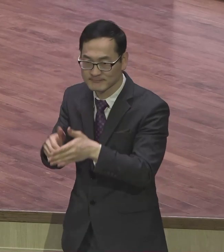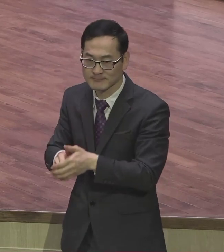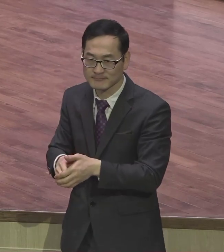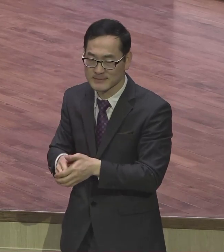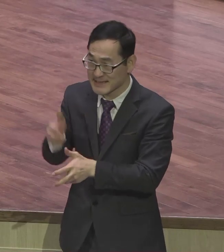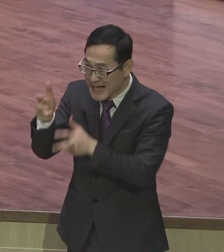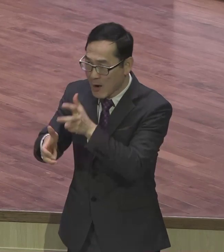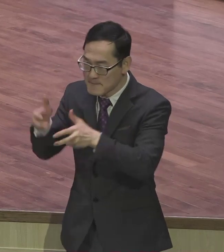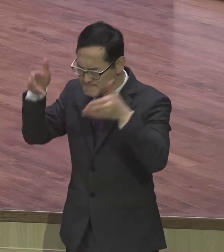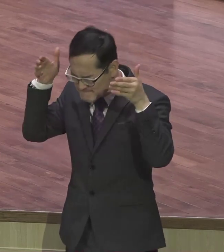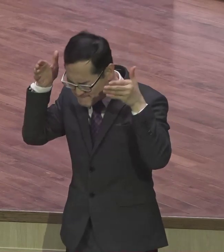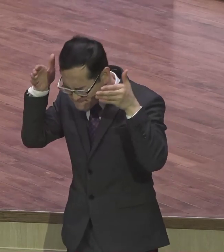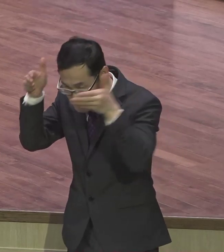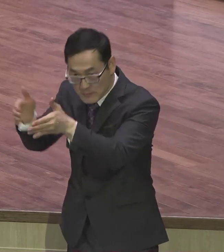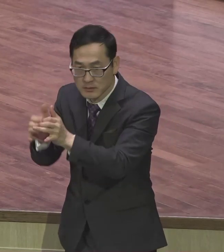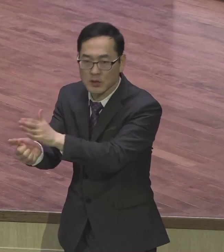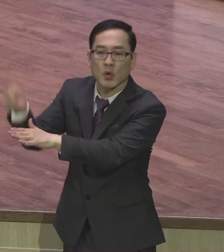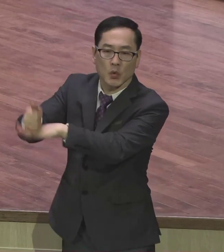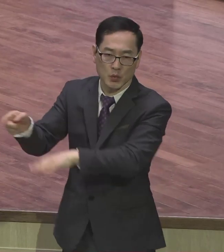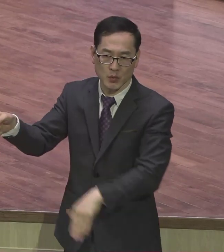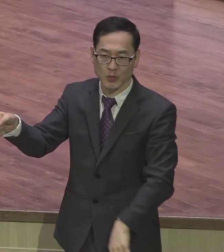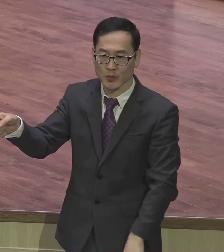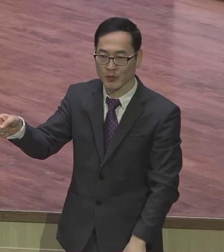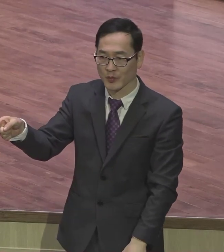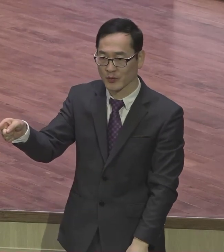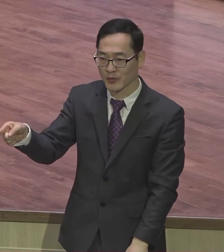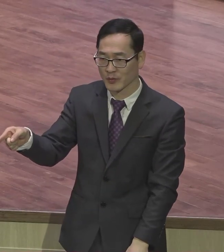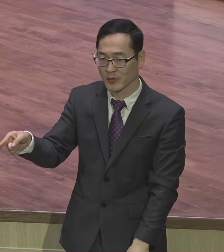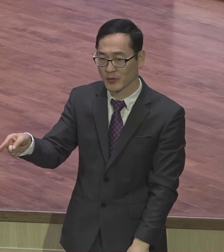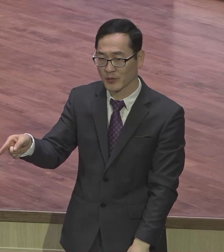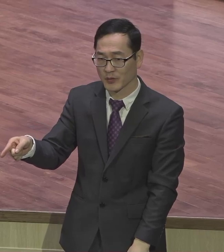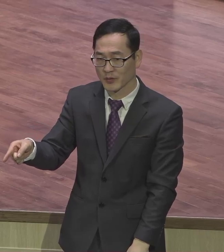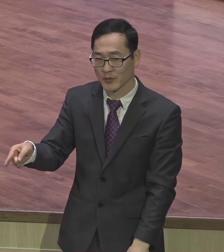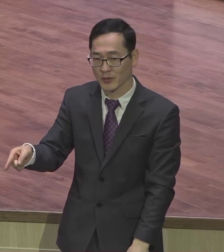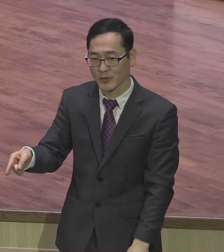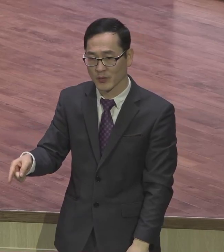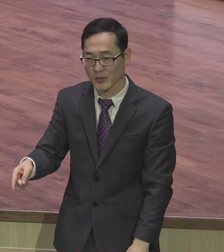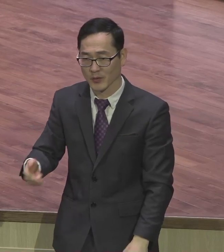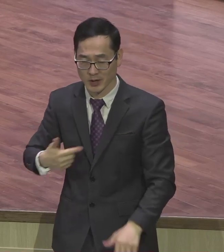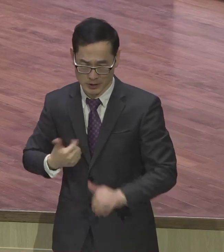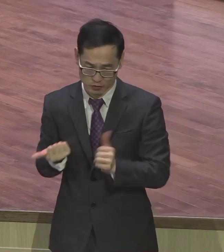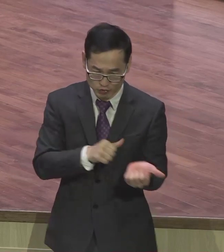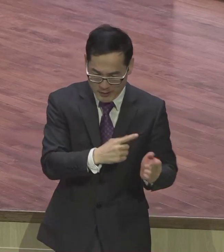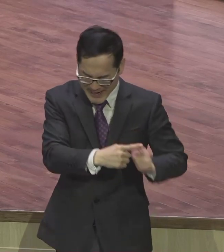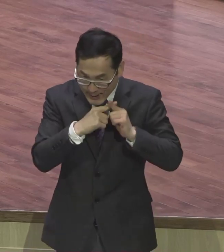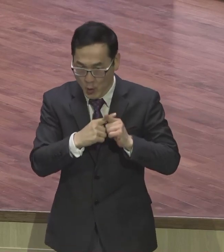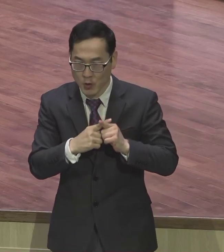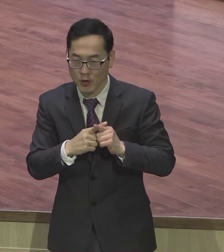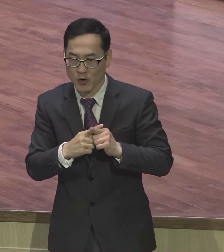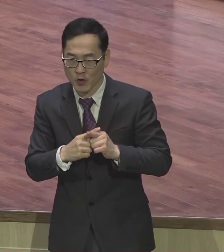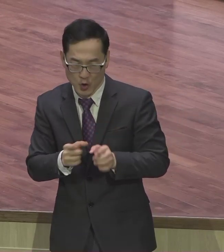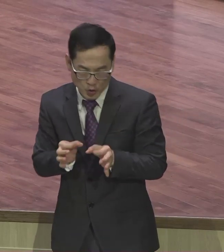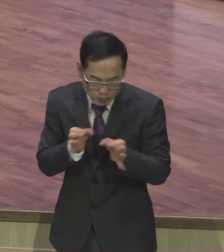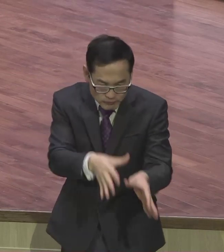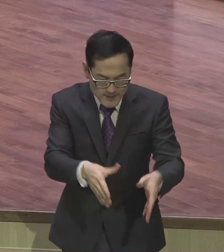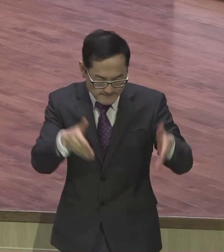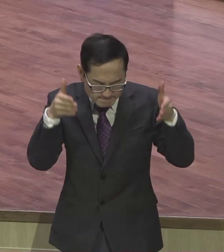분야에다 성공해요 그 분야에다 죽기로 죽기 살기로 여기서 죽겠다고 뛰어낸